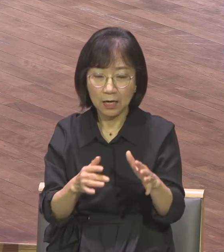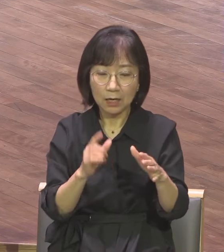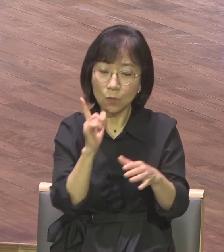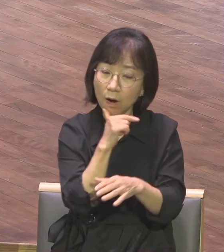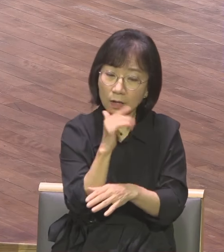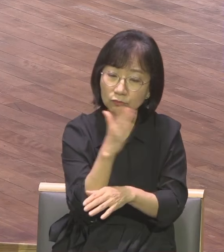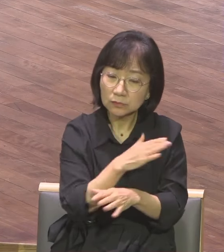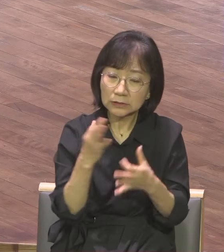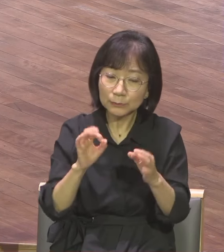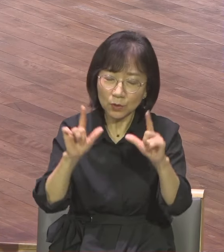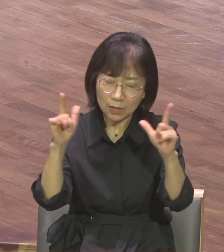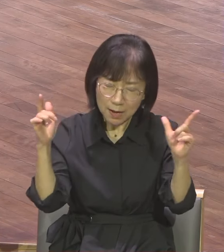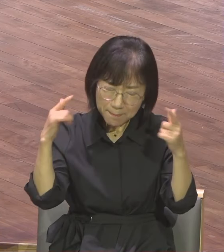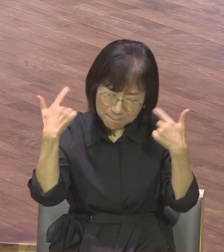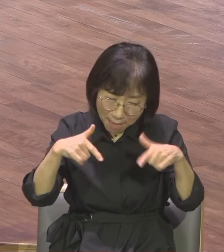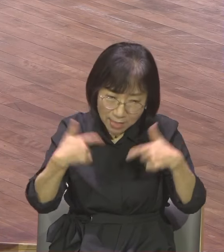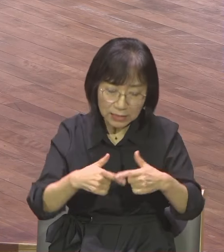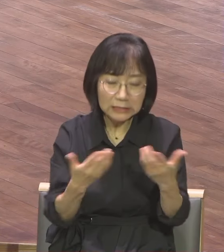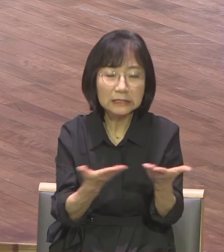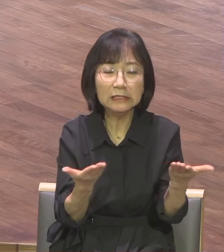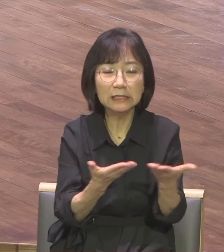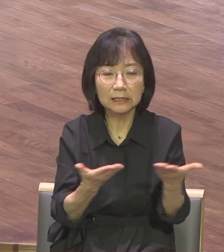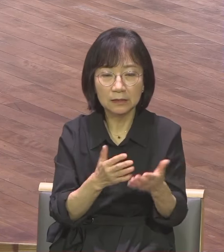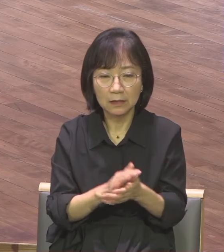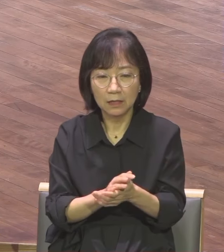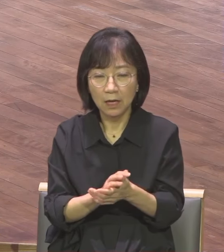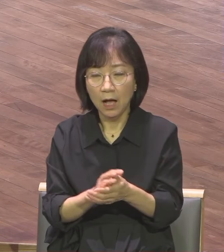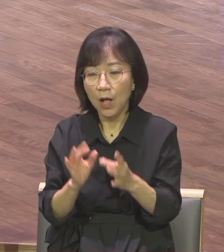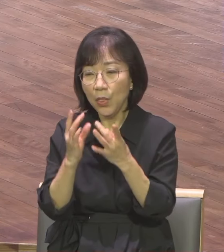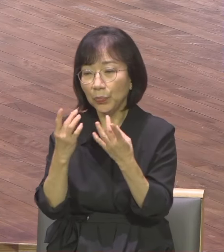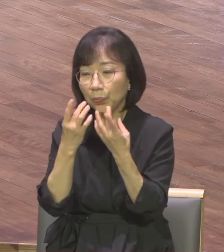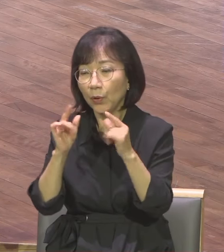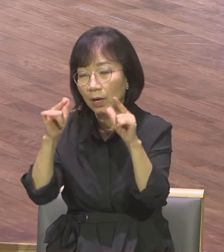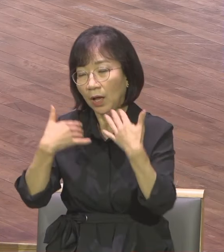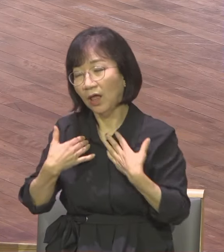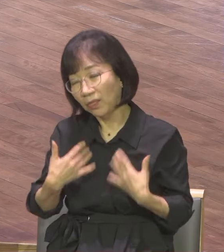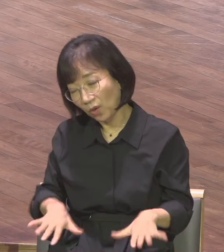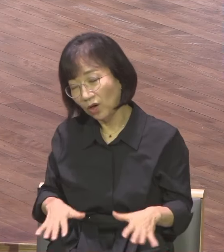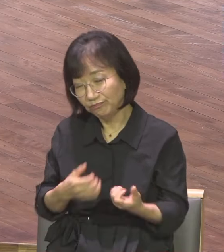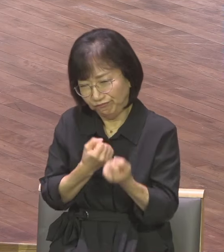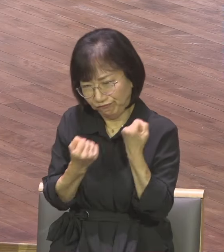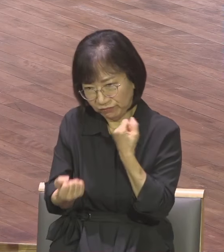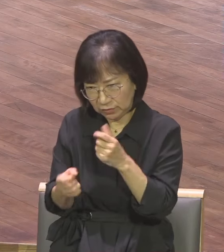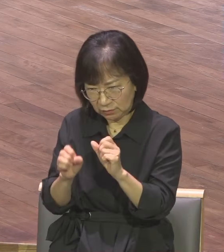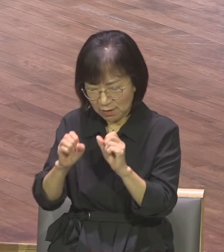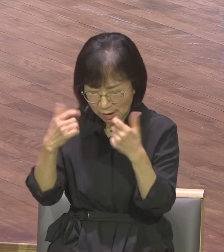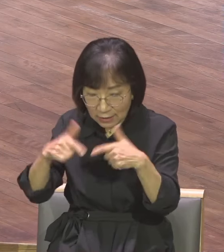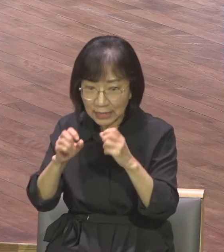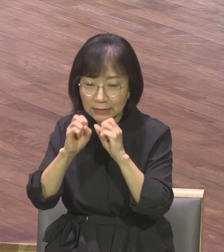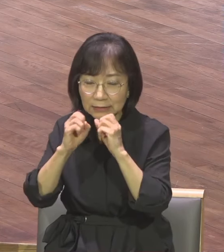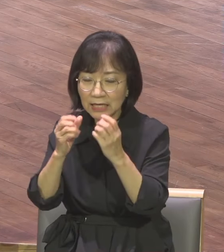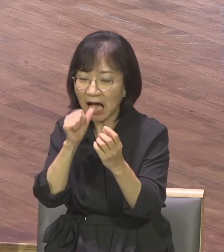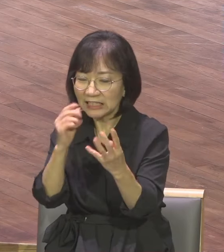누가 인정도 안 해줬다고 말하지 않습니까 핍박도 했댑니다 수근거리게 했댑니다 왜 있습니까?